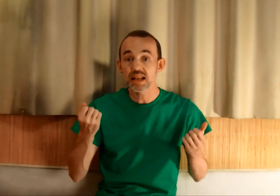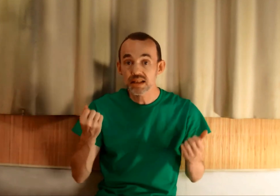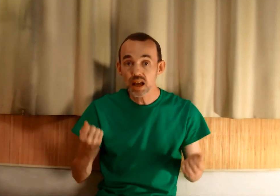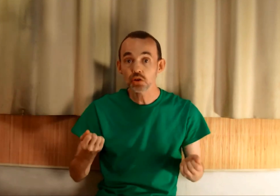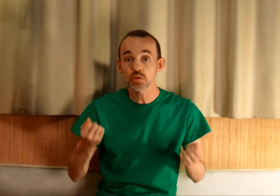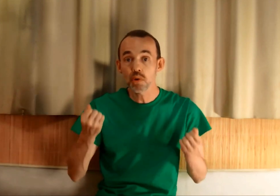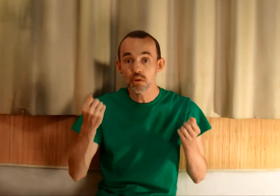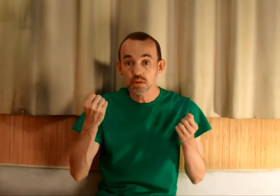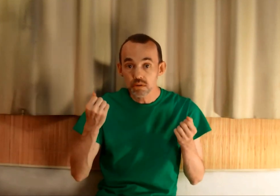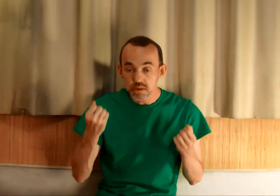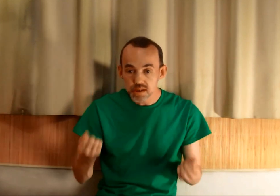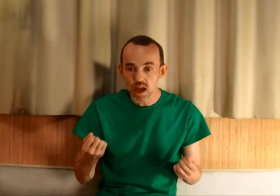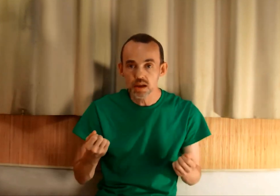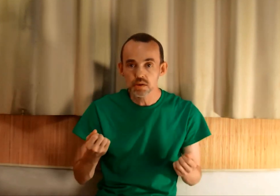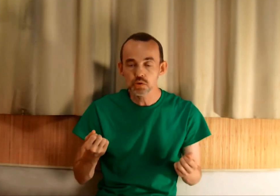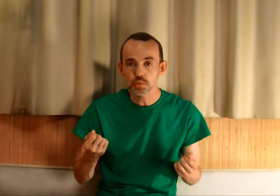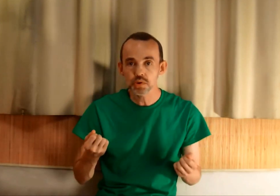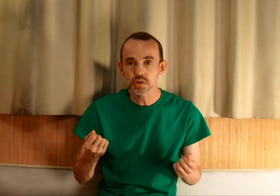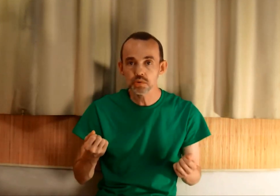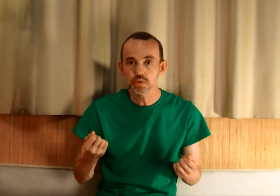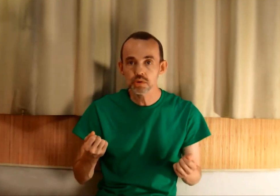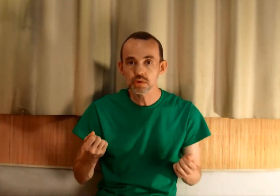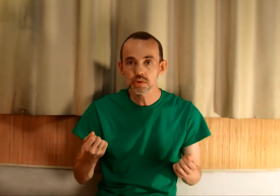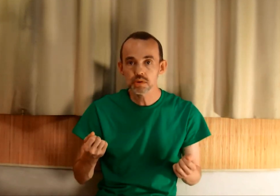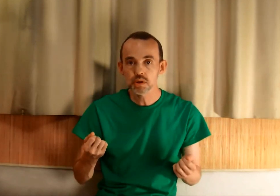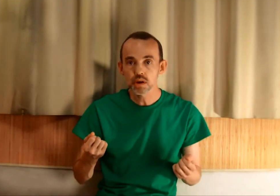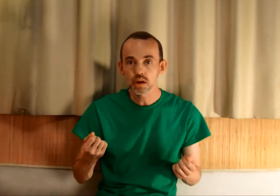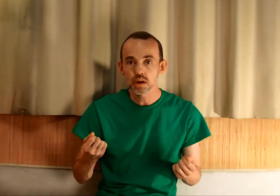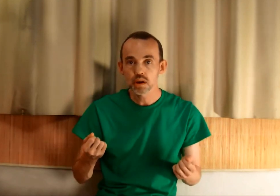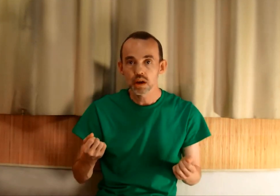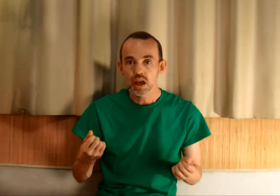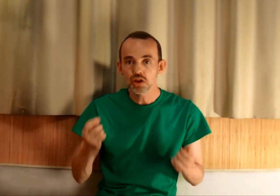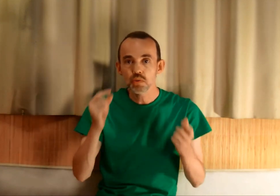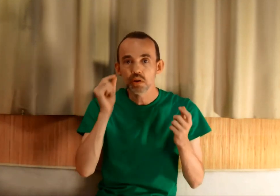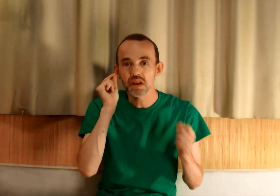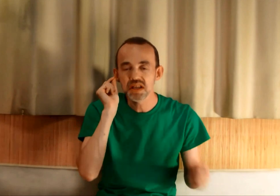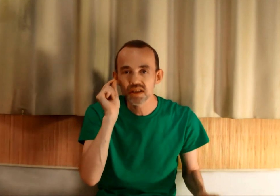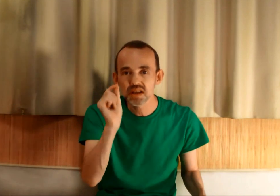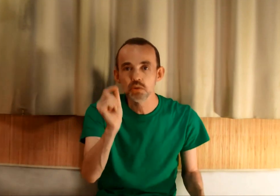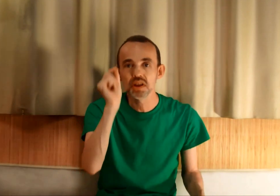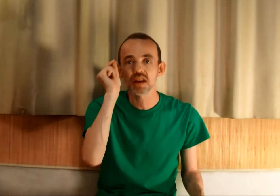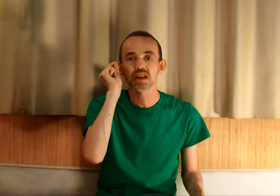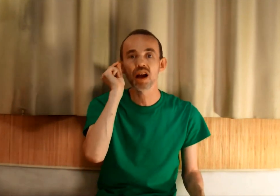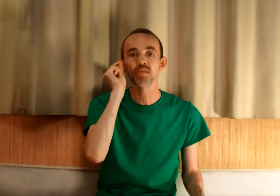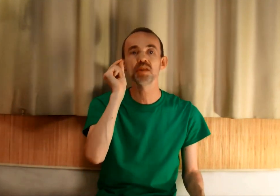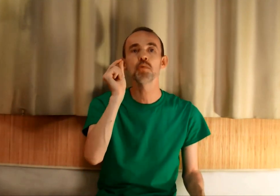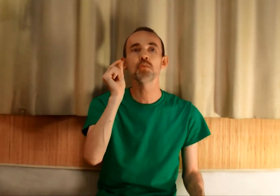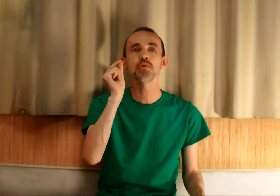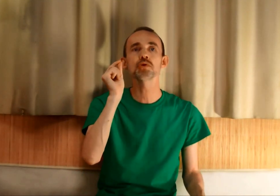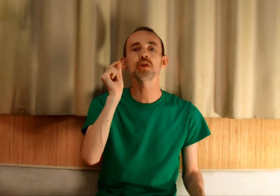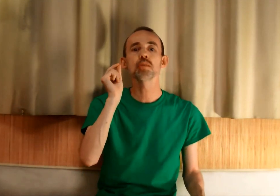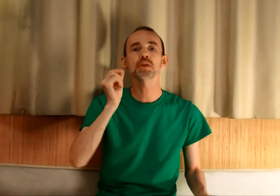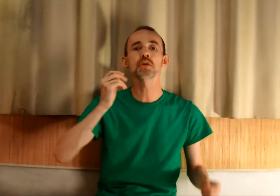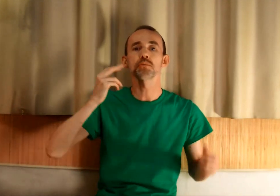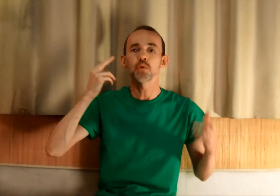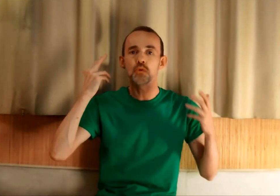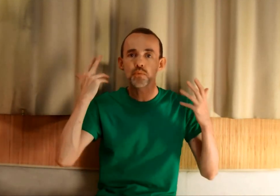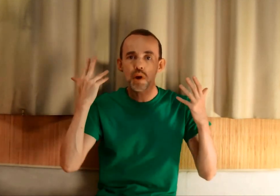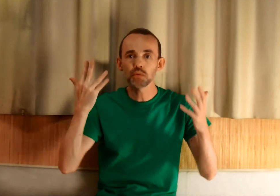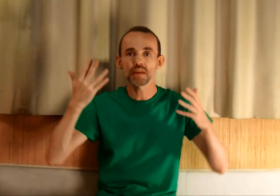exactement ça, ce processus. Et je vais ici le détailler un petit peu plus, parce qu'une fois que